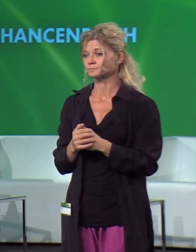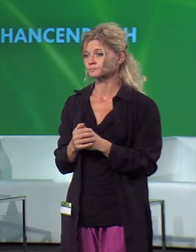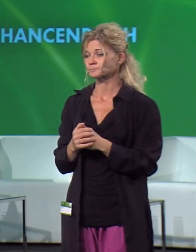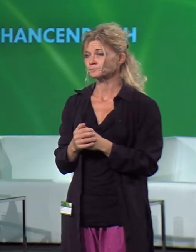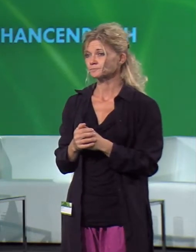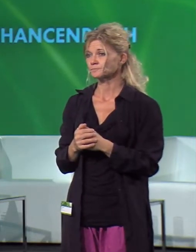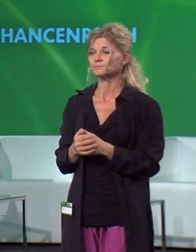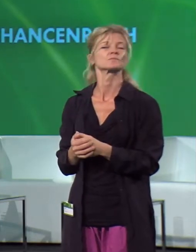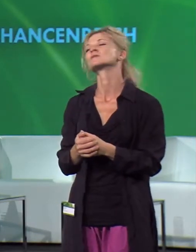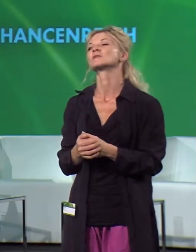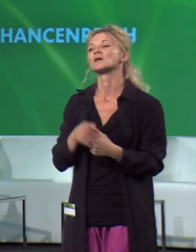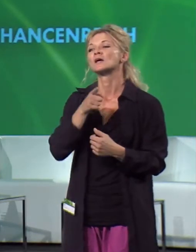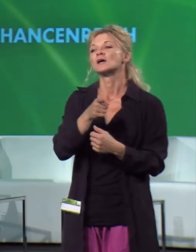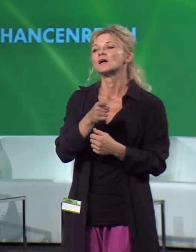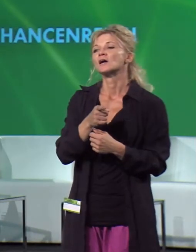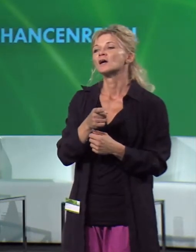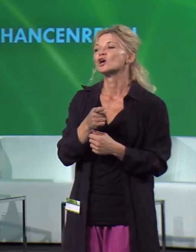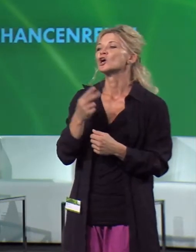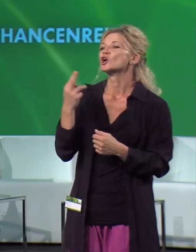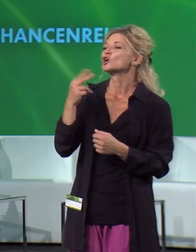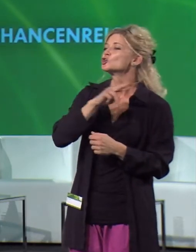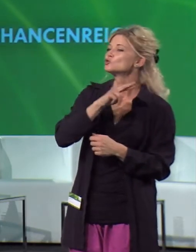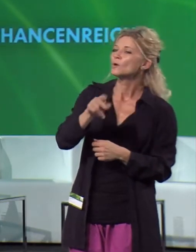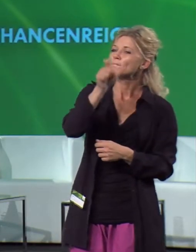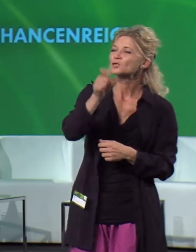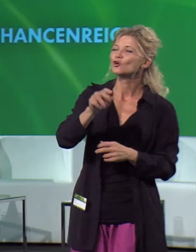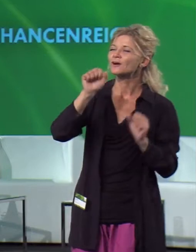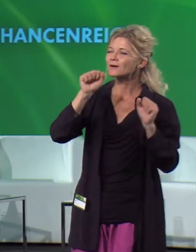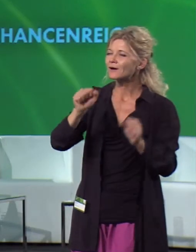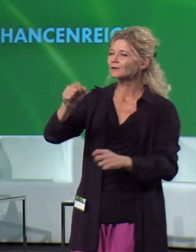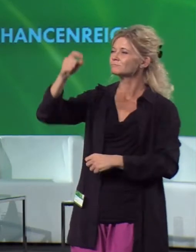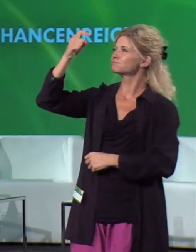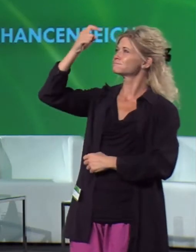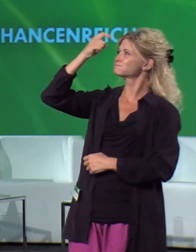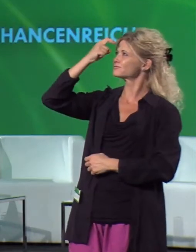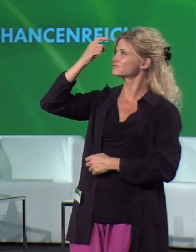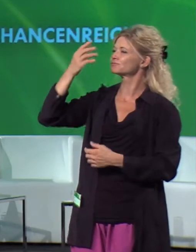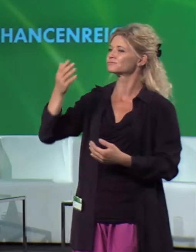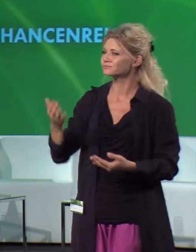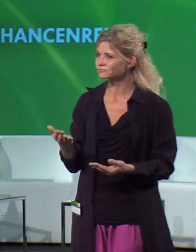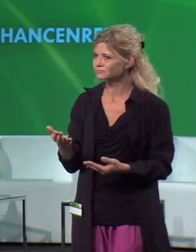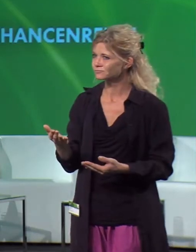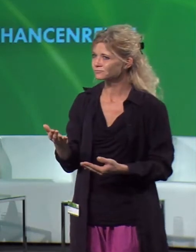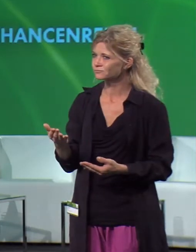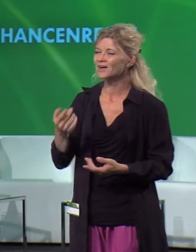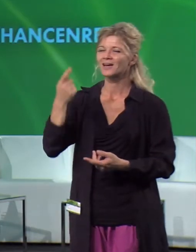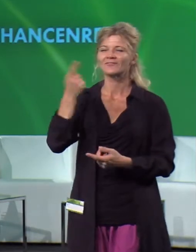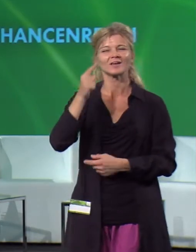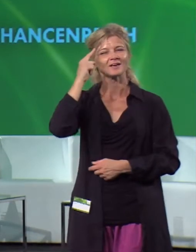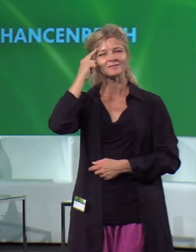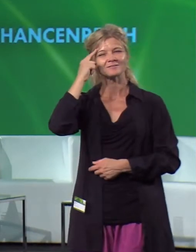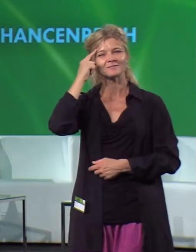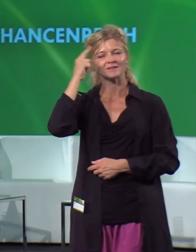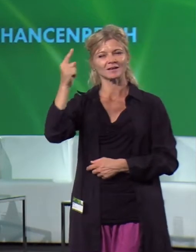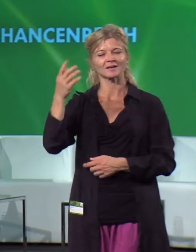macht erkennbar, warum sich so viele Regierungen wie Wirtschaftsunternehmen, allen voran die Energiewirtschaft,